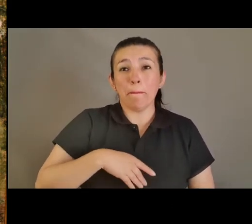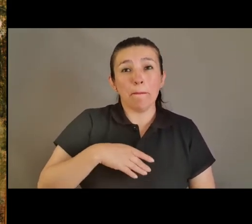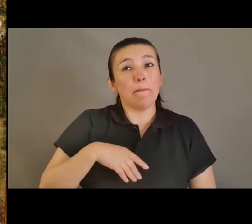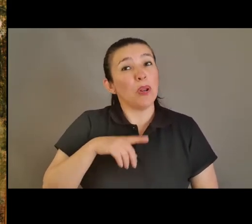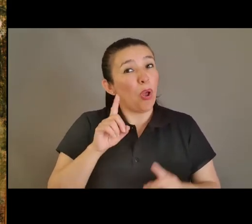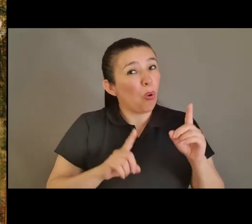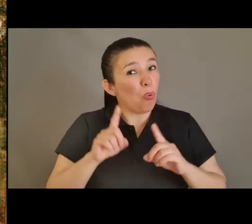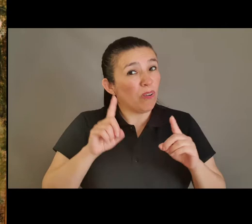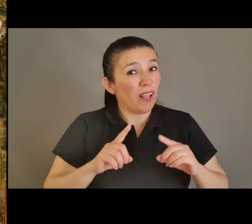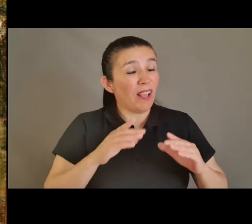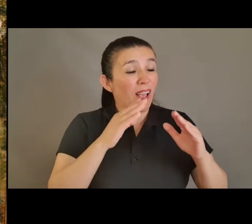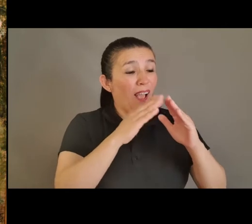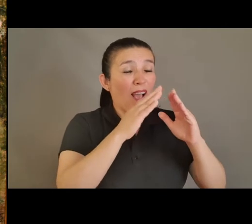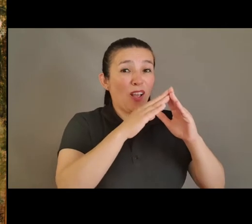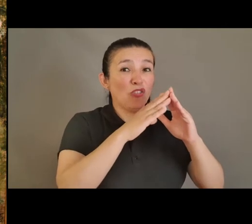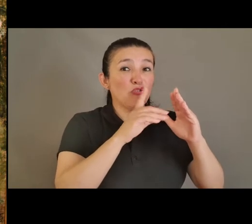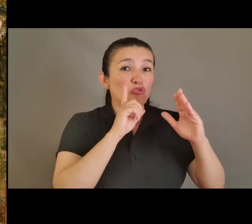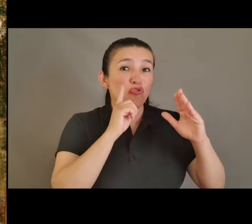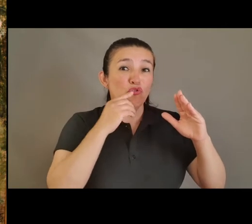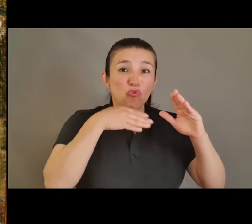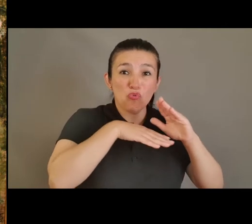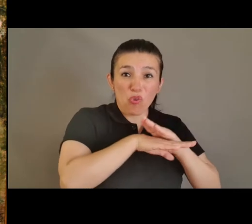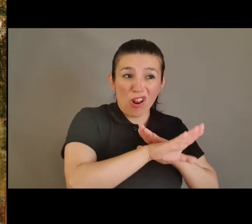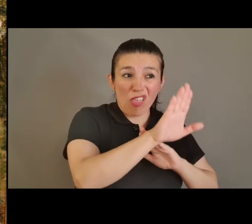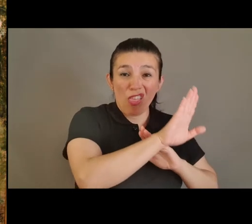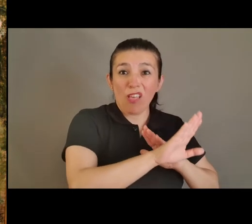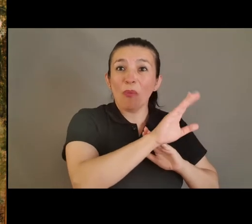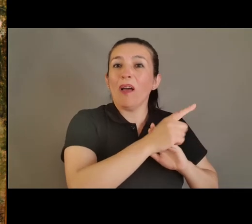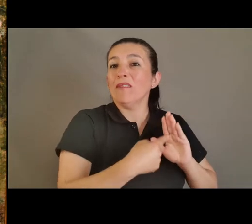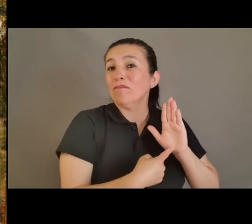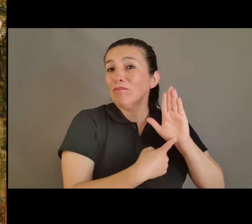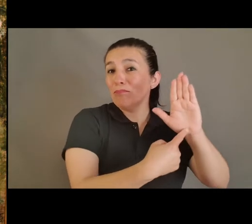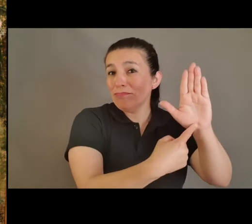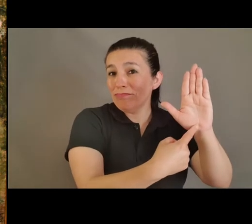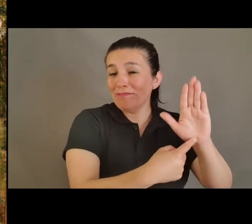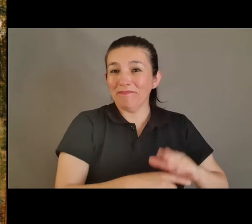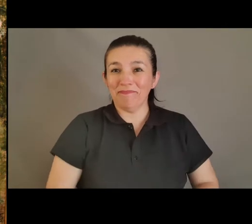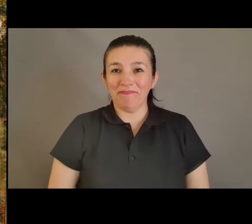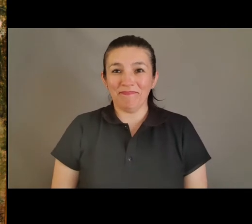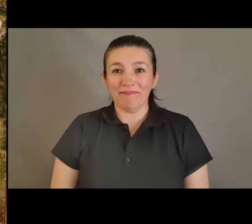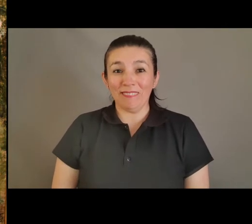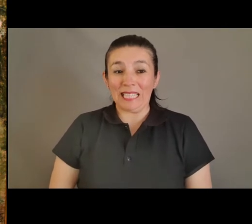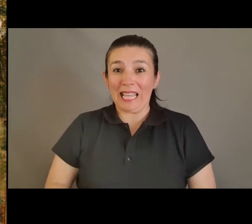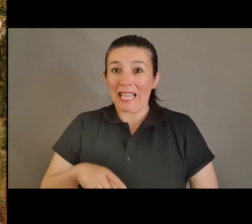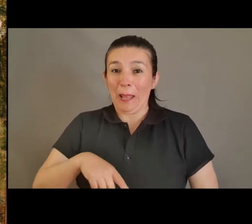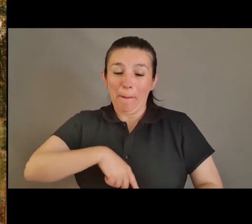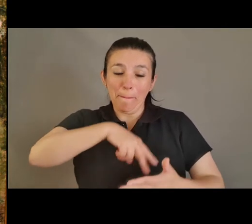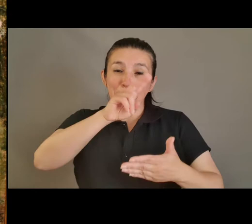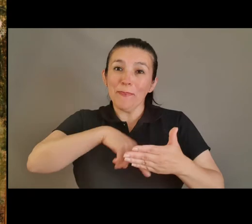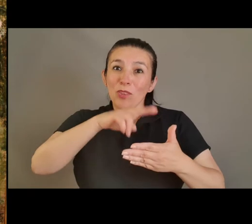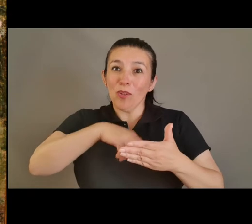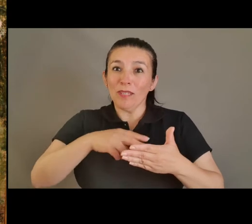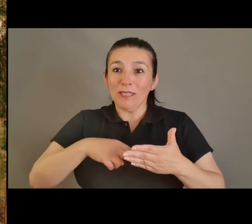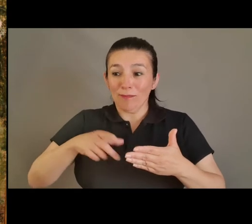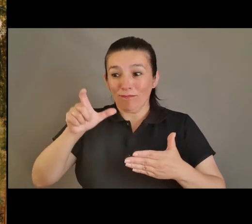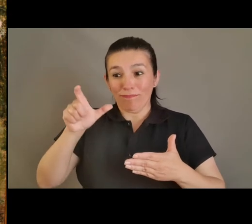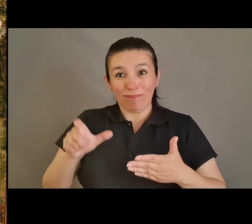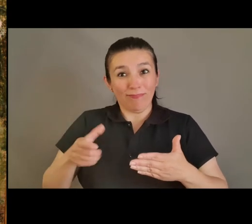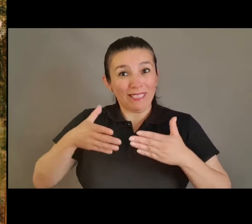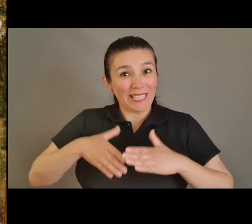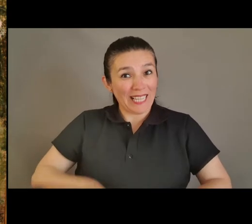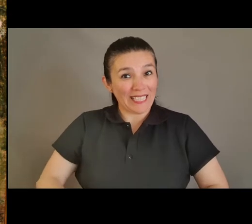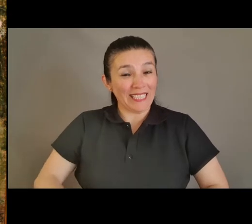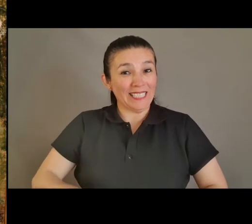parte de estas obras aún se conservan en casas particulares como elementos decorativos. González nació en la ciudad de